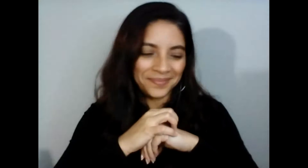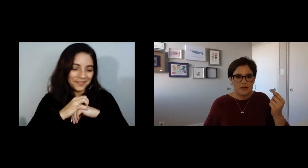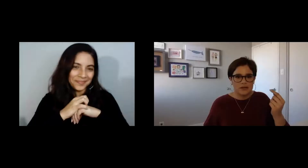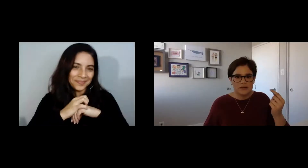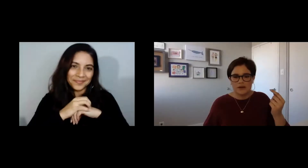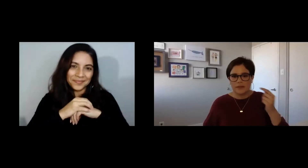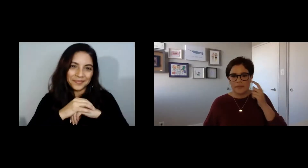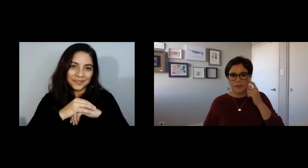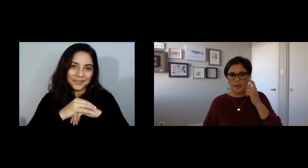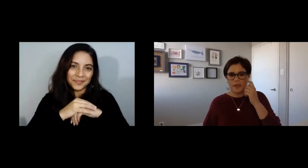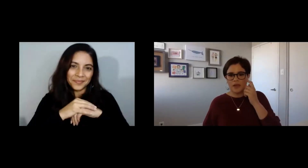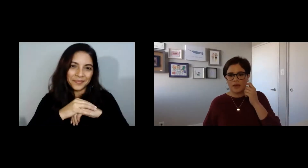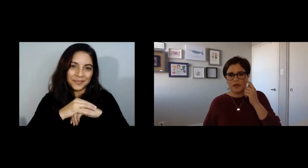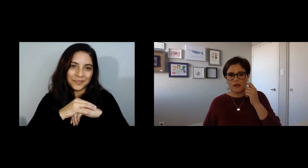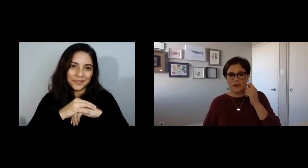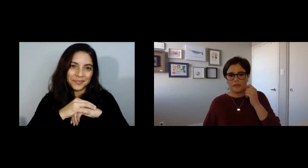acá ok